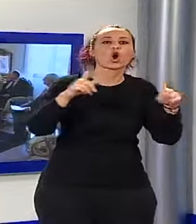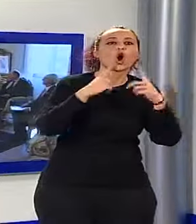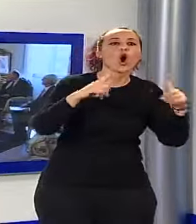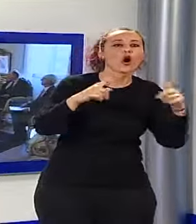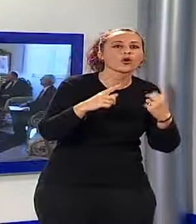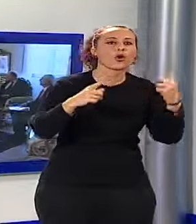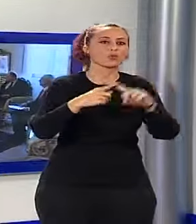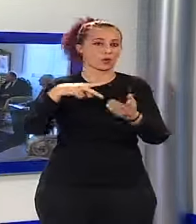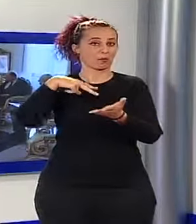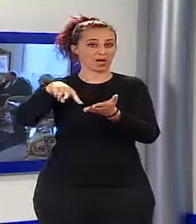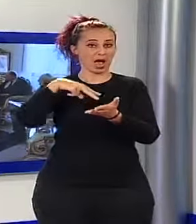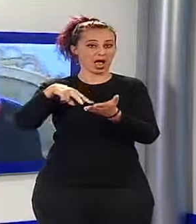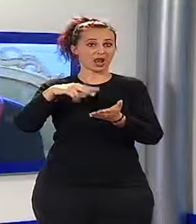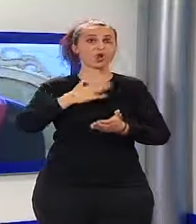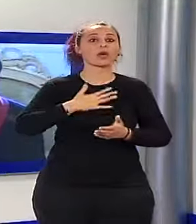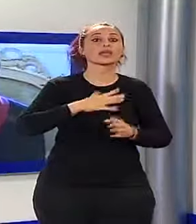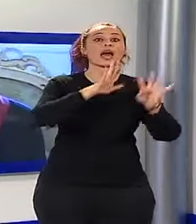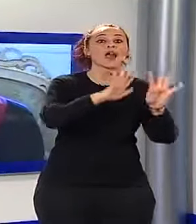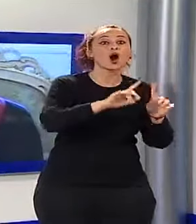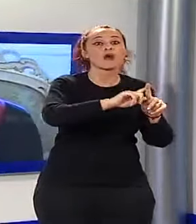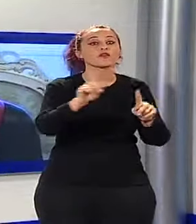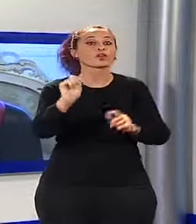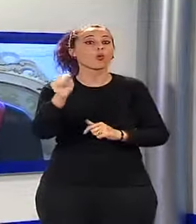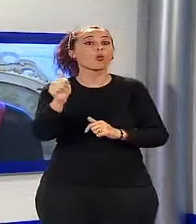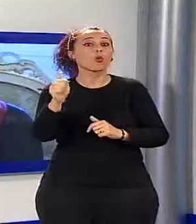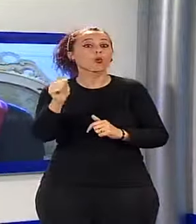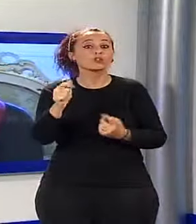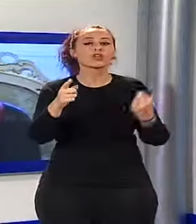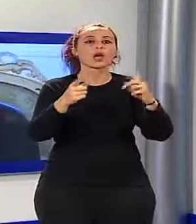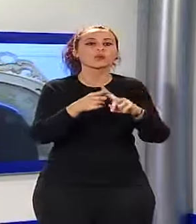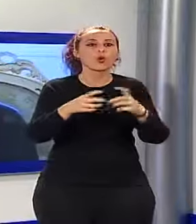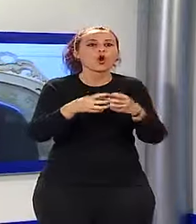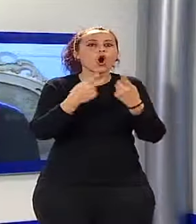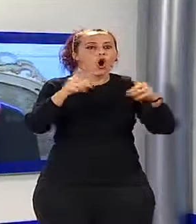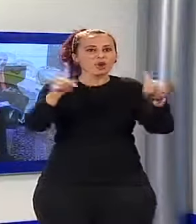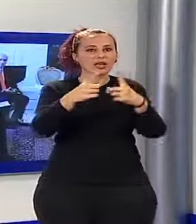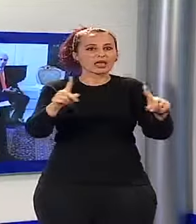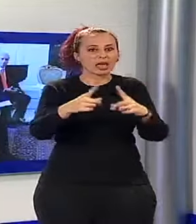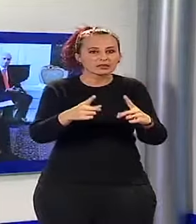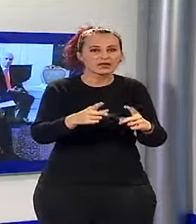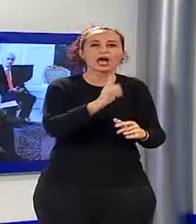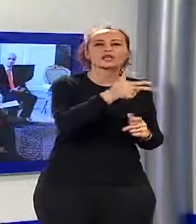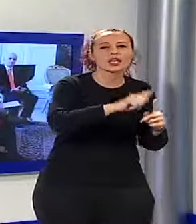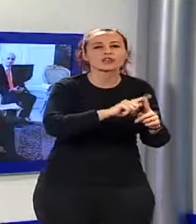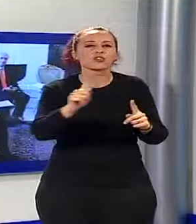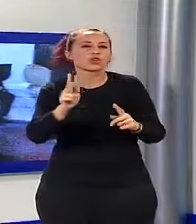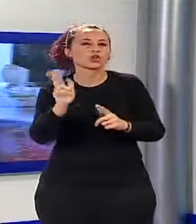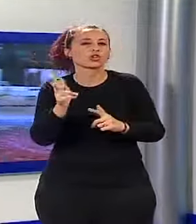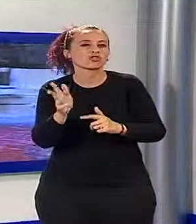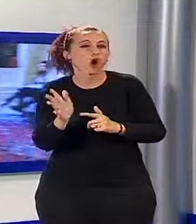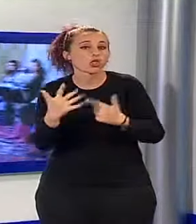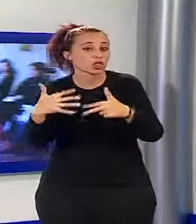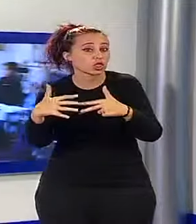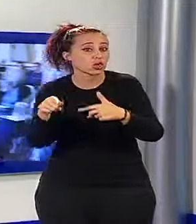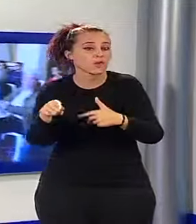bambini tra i 9 e gli 11 anni e un'orchestra formata da ragazzi tra i 13 e i 18 anni. L'iniziativa realizzata in